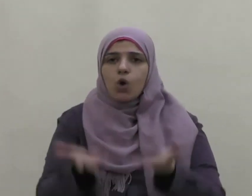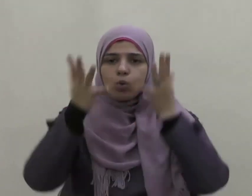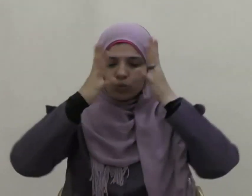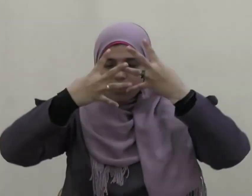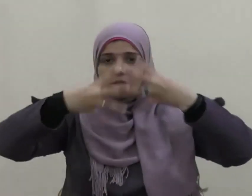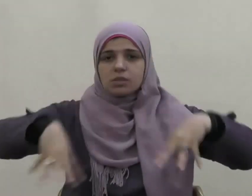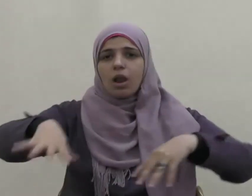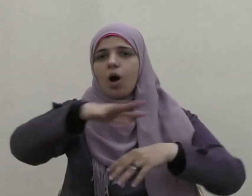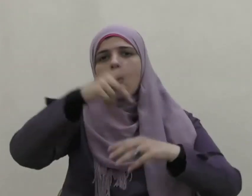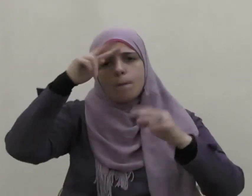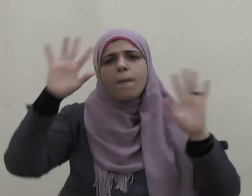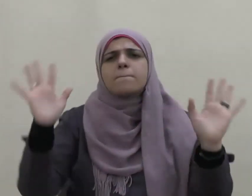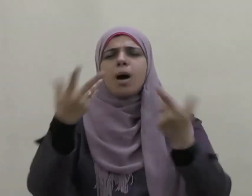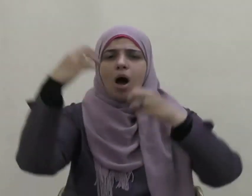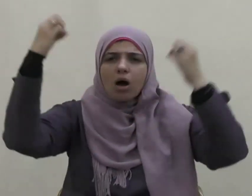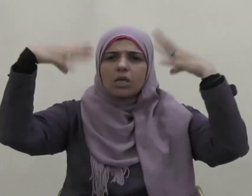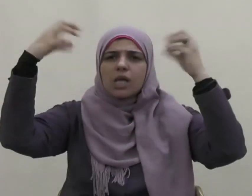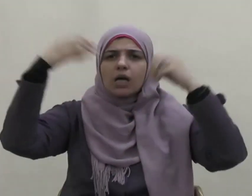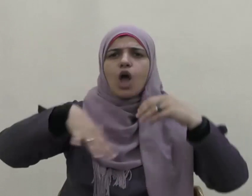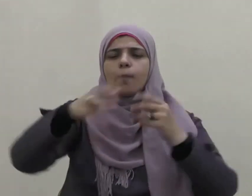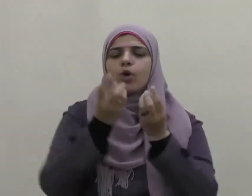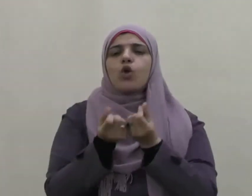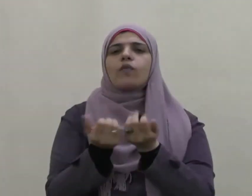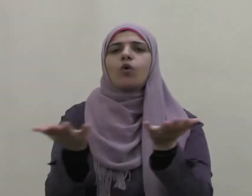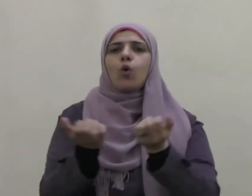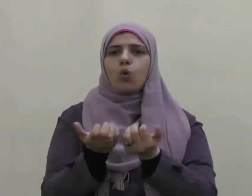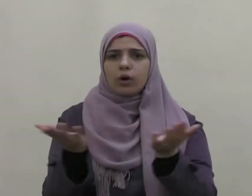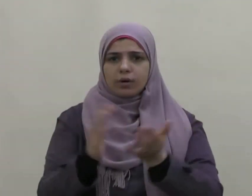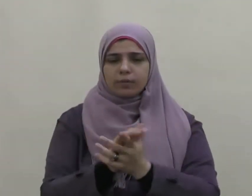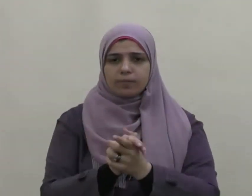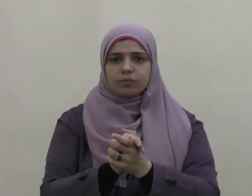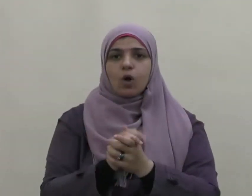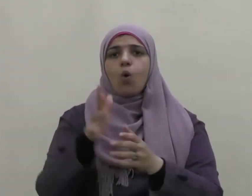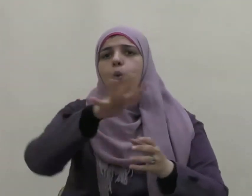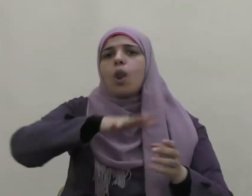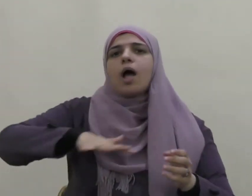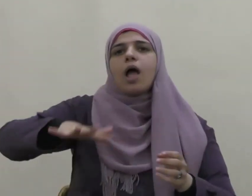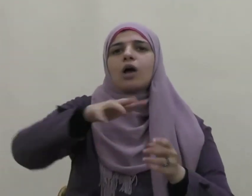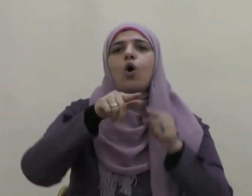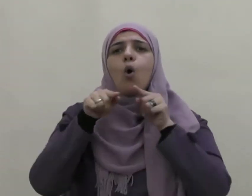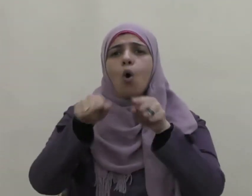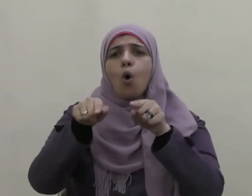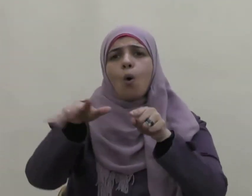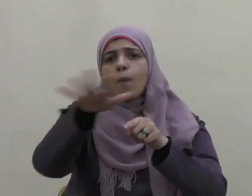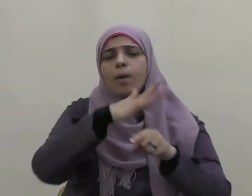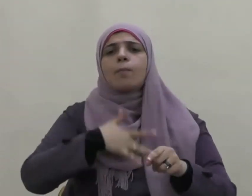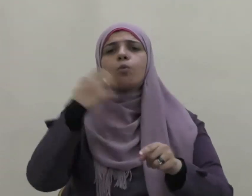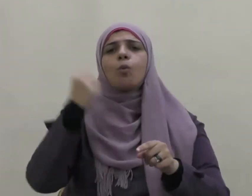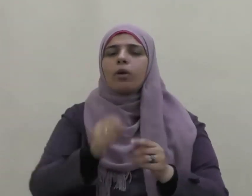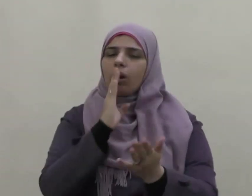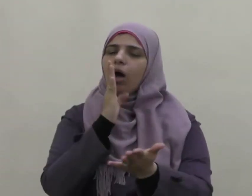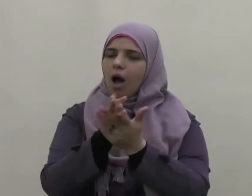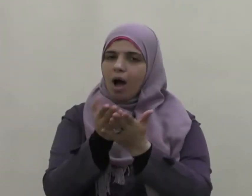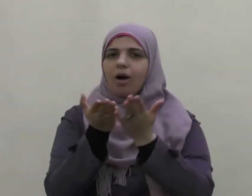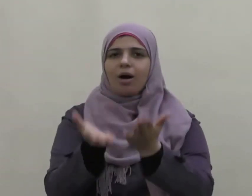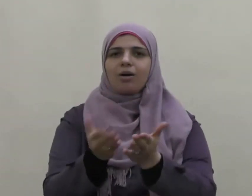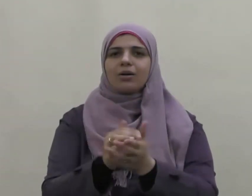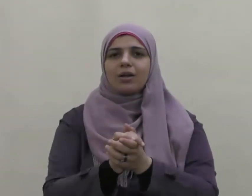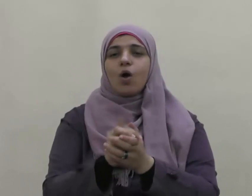ومما رزقناهم ينفقون أولئك هم المؤمنون حقا فوالله